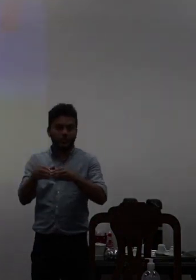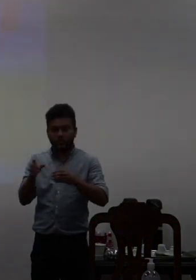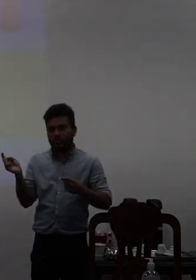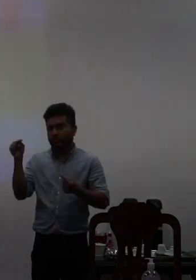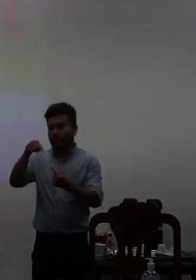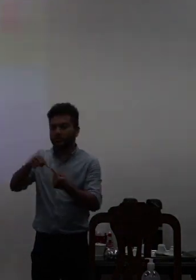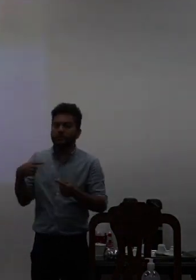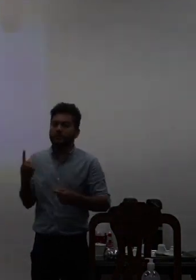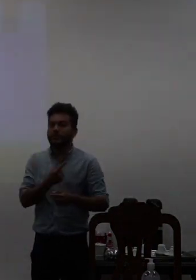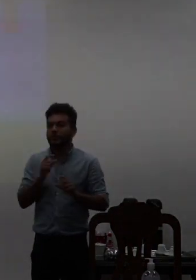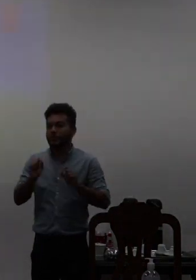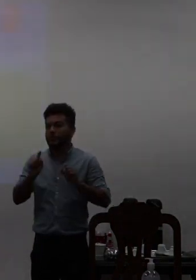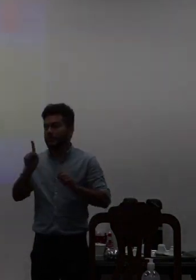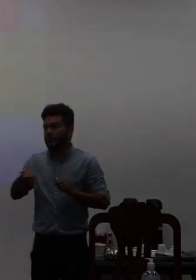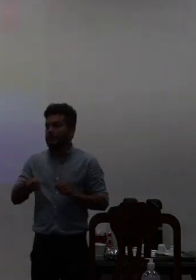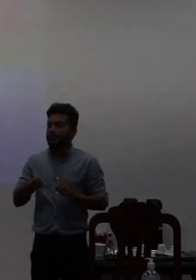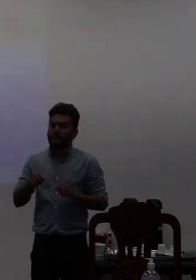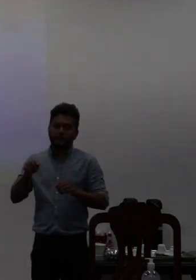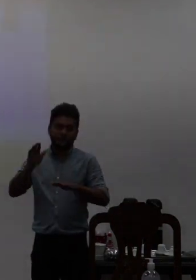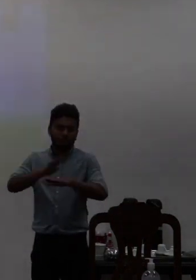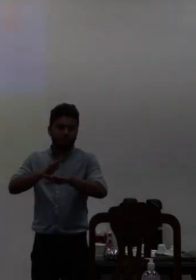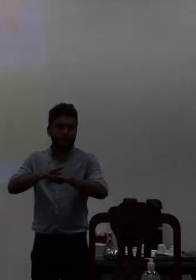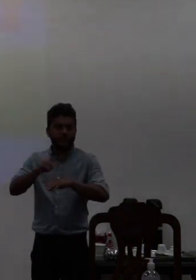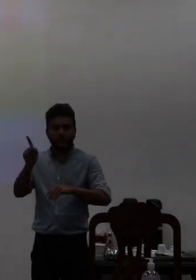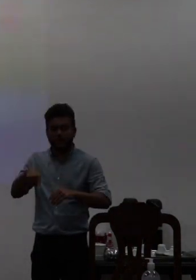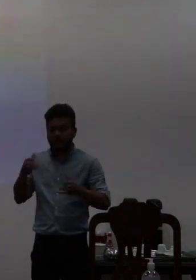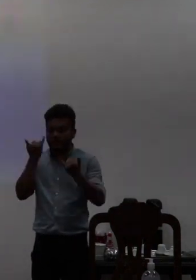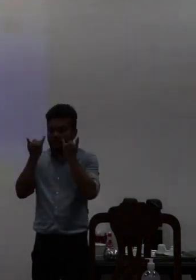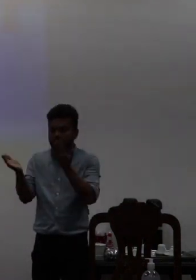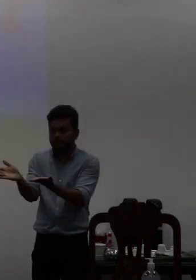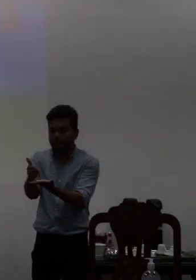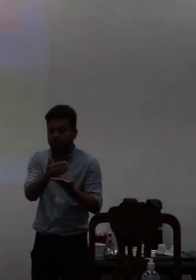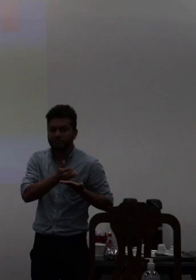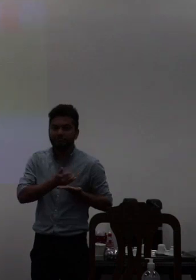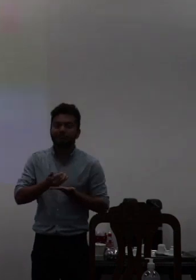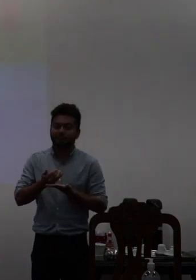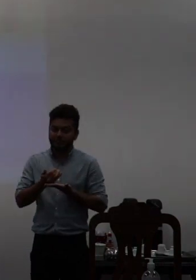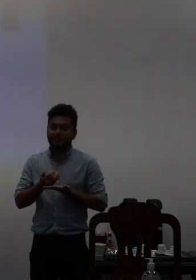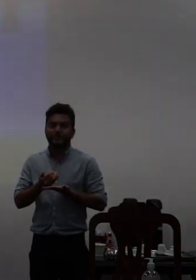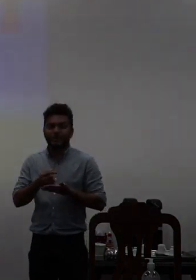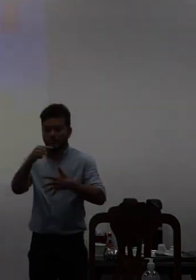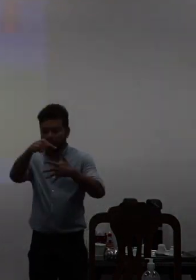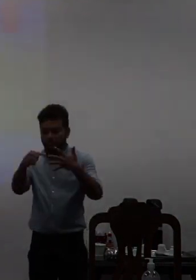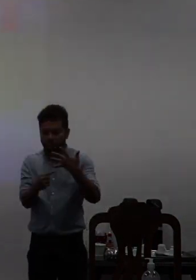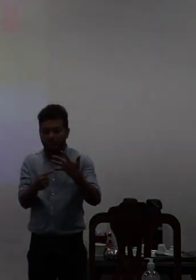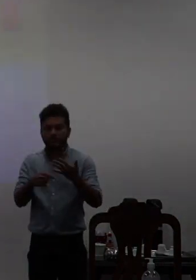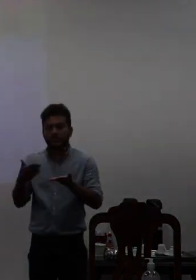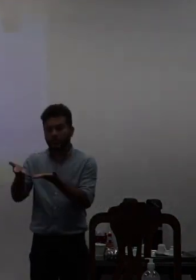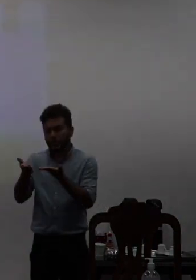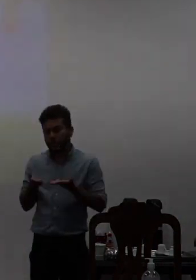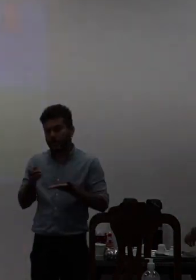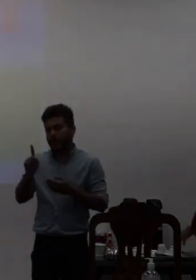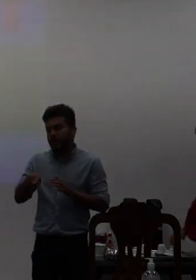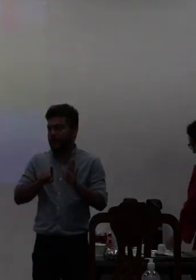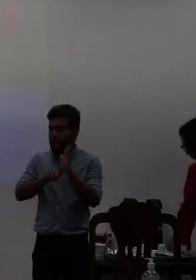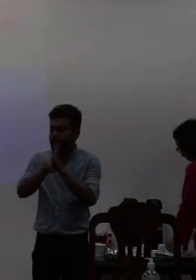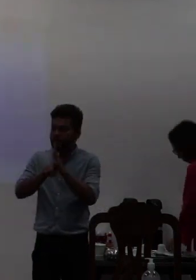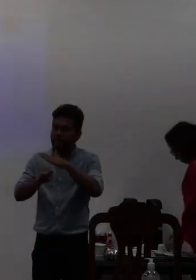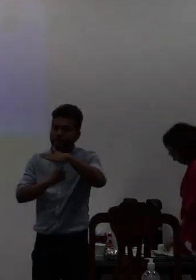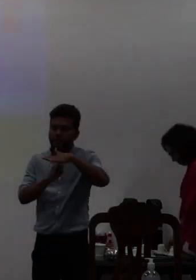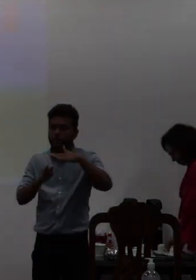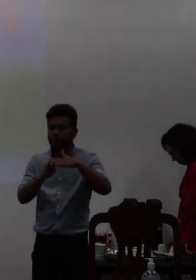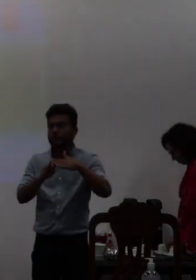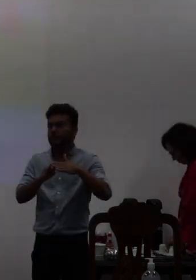objetivo era fazer um diagnóstico amplo da universidade nós convidamos a pesquisa institucional tá